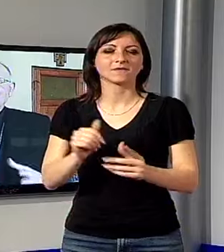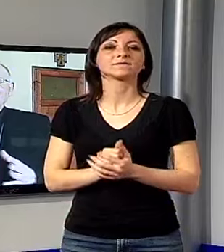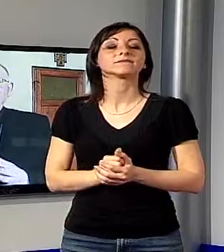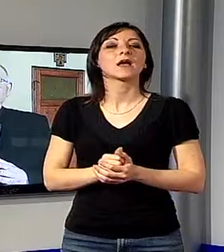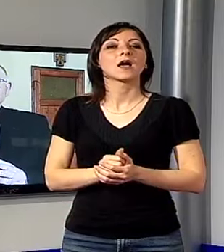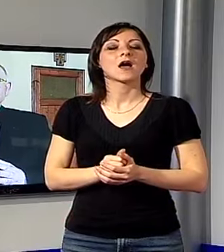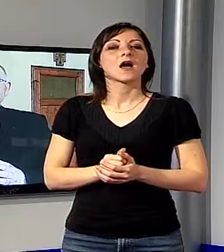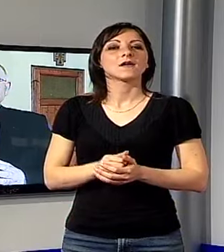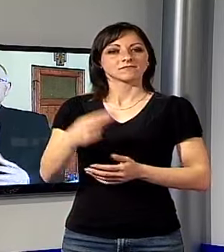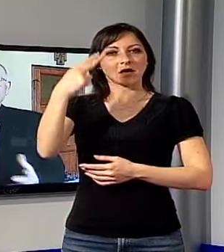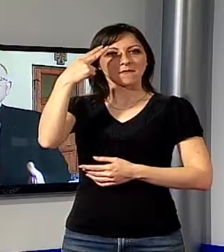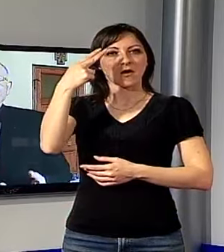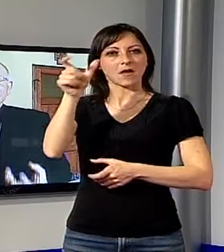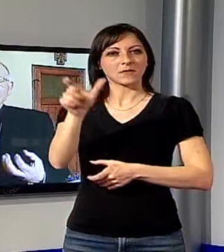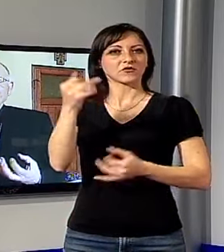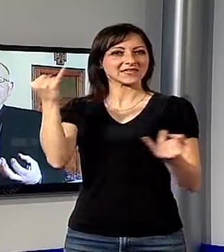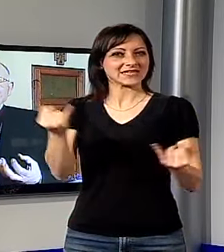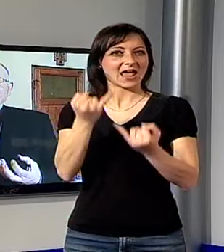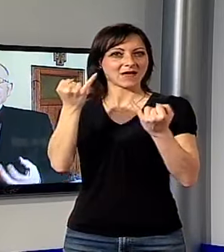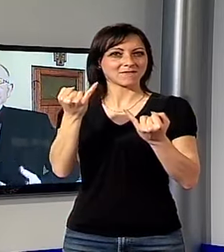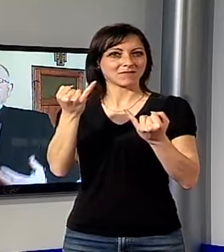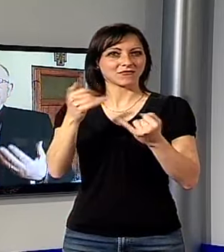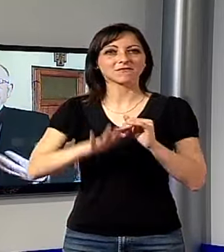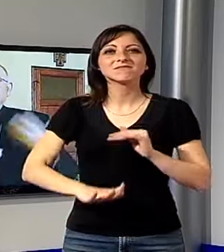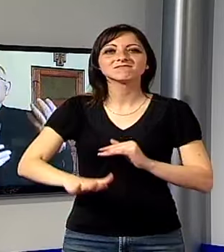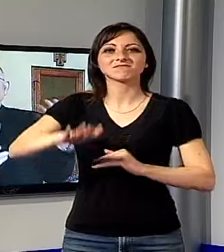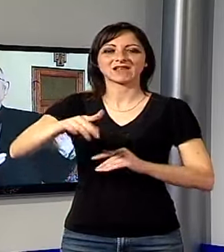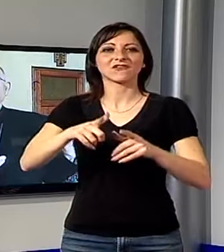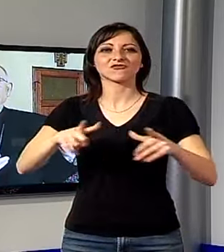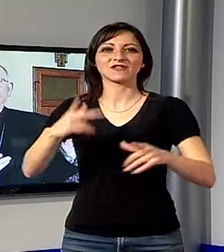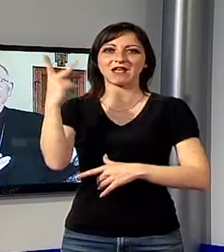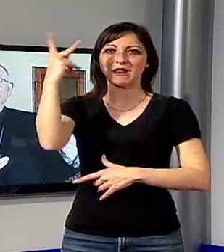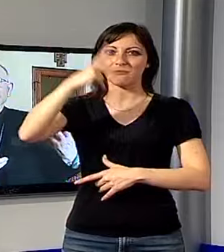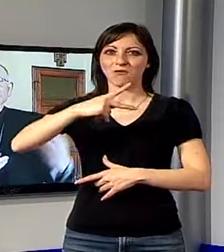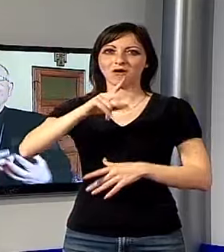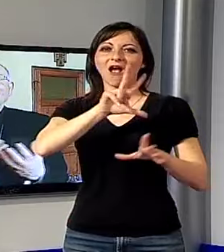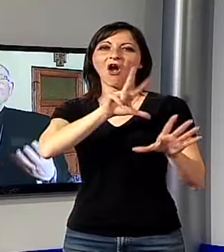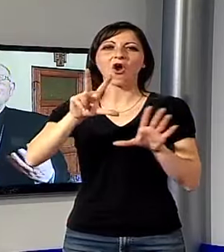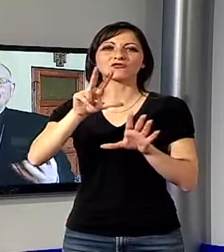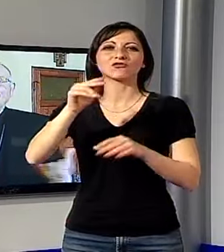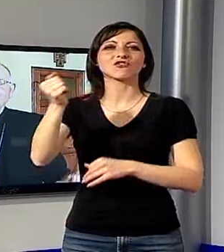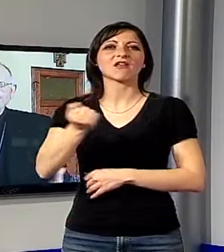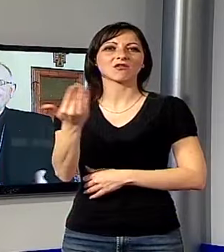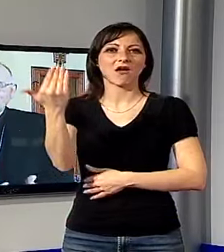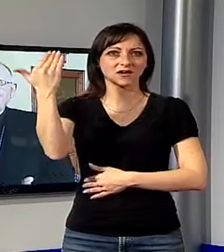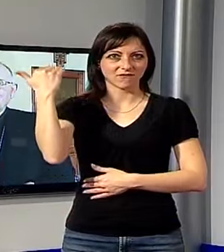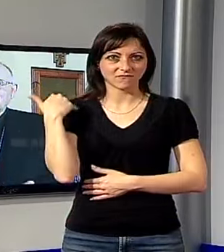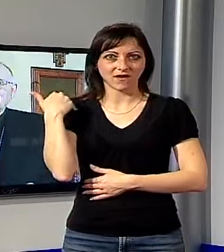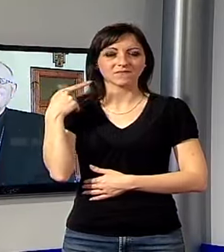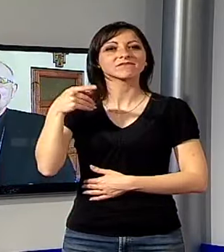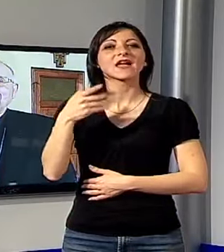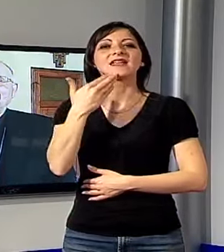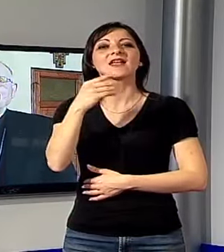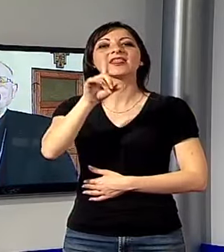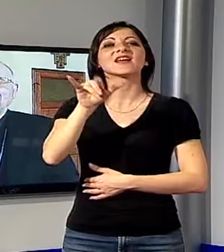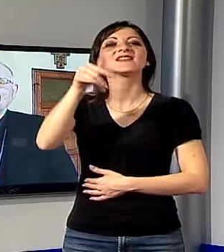che pensate, è cresciuta a Lucca 800 anni fa, santa zitta. Direi proprio